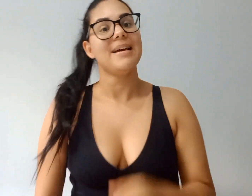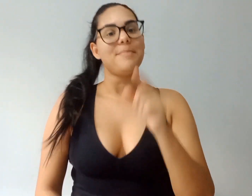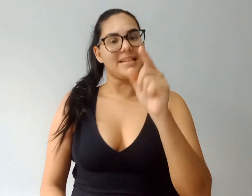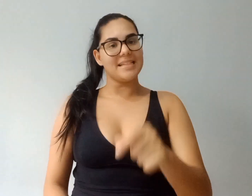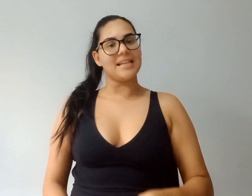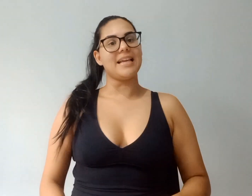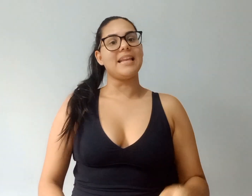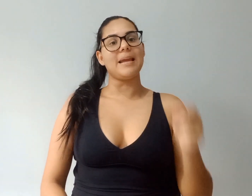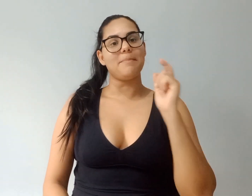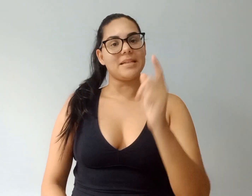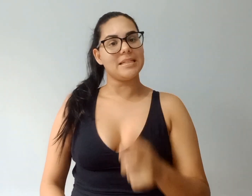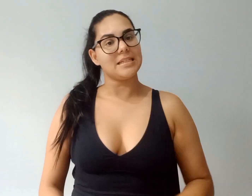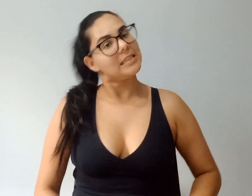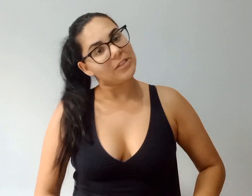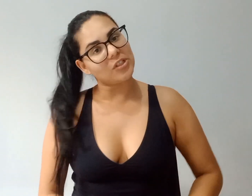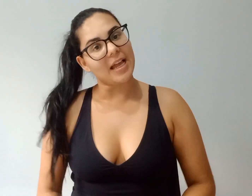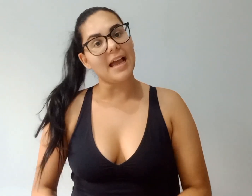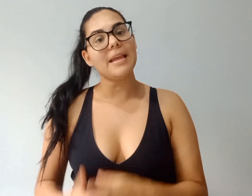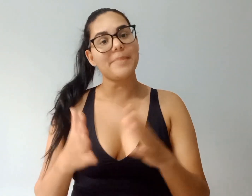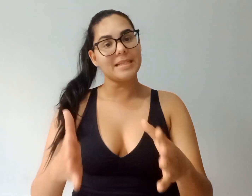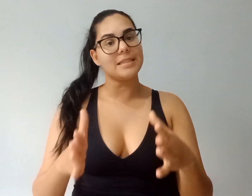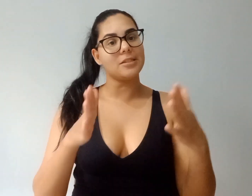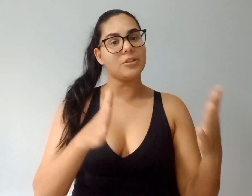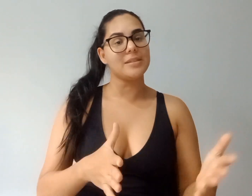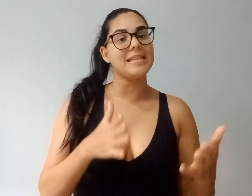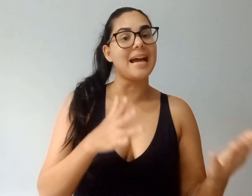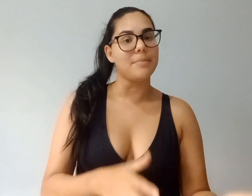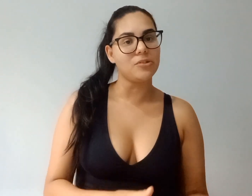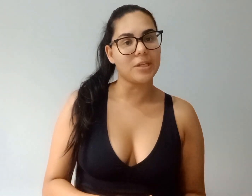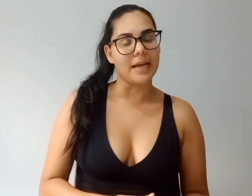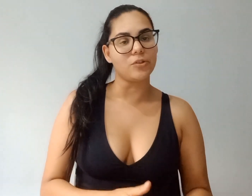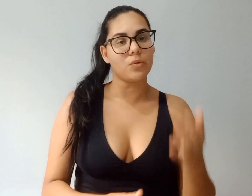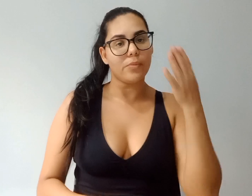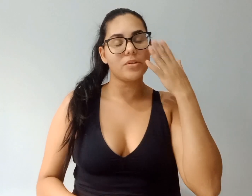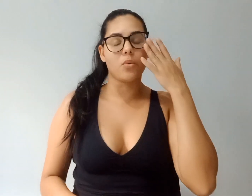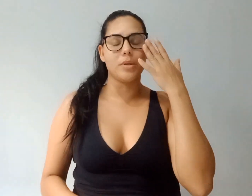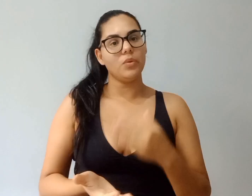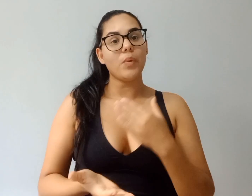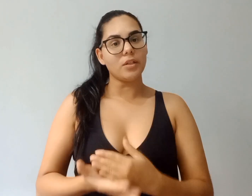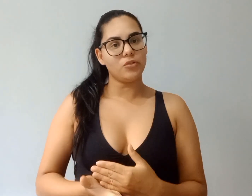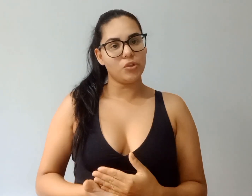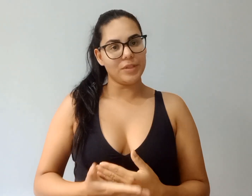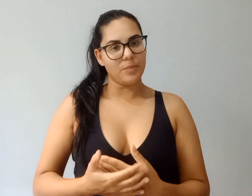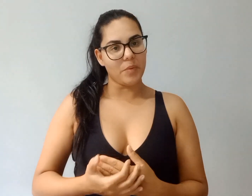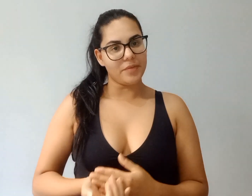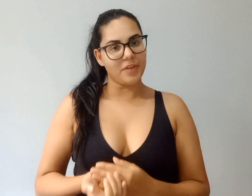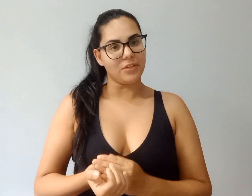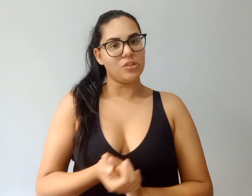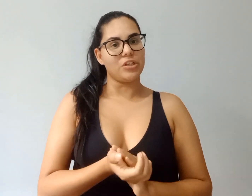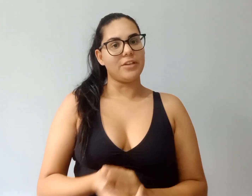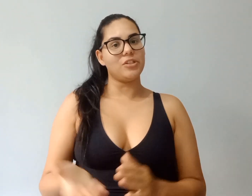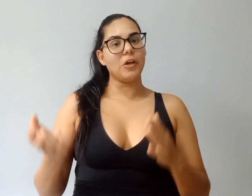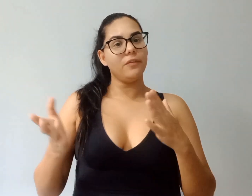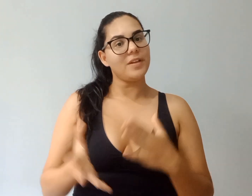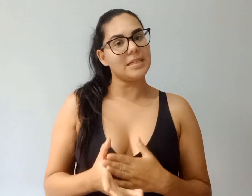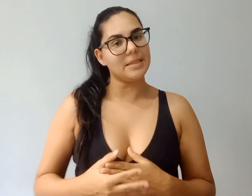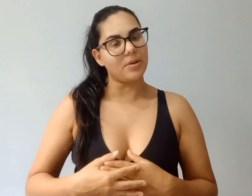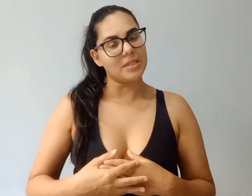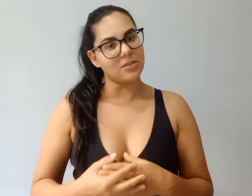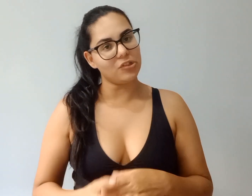Precisa querer, precisa se dedicar e precisa se abdicar de algumas coisas. No ano de 2020 gente, eu fiz esse processo de